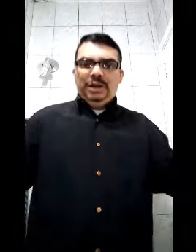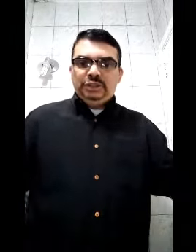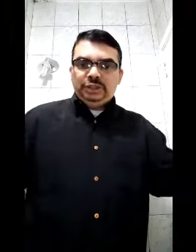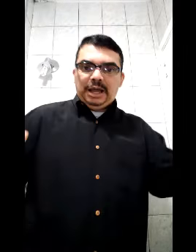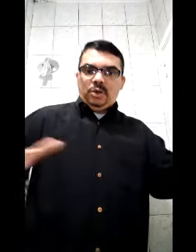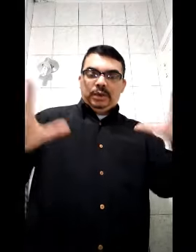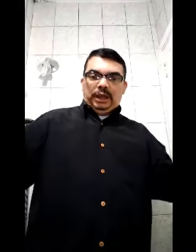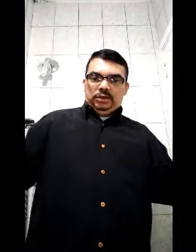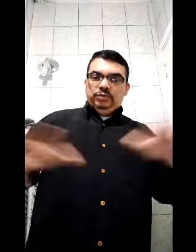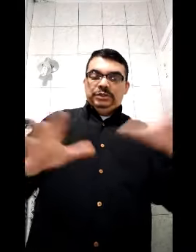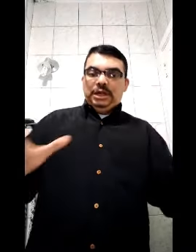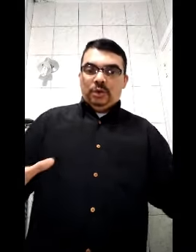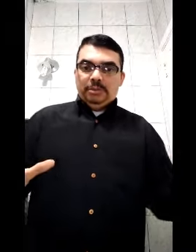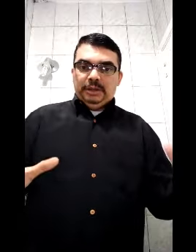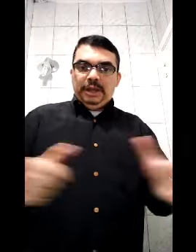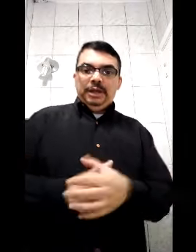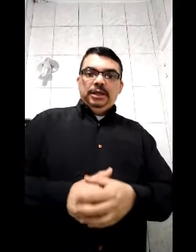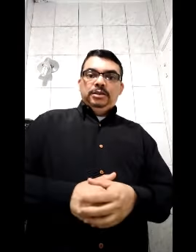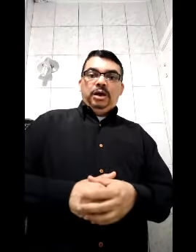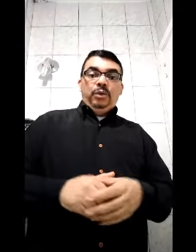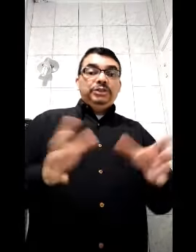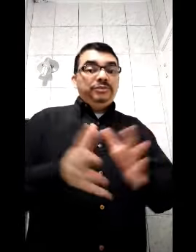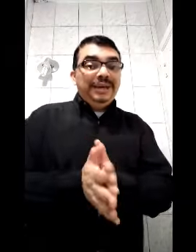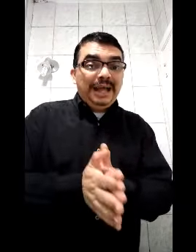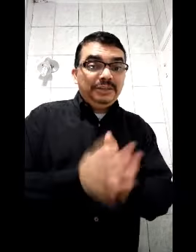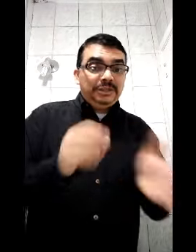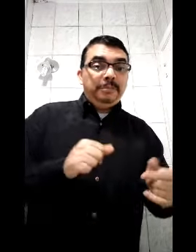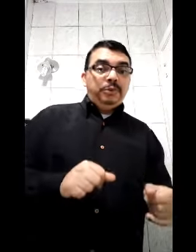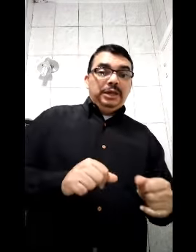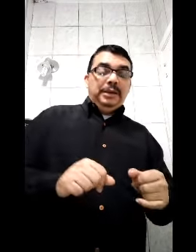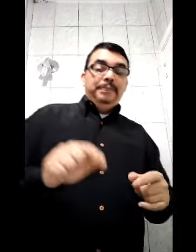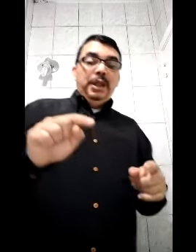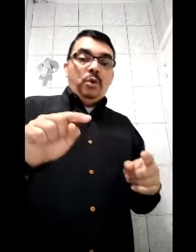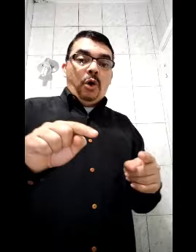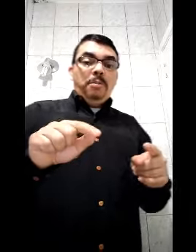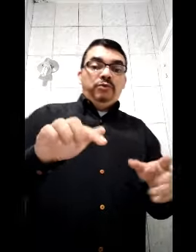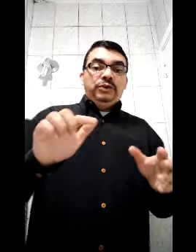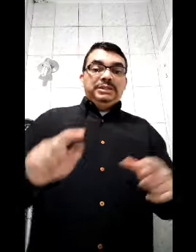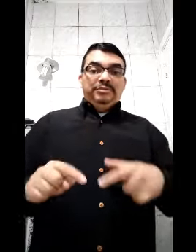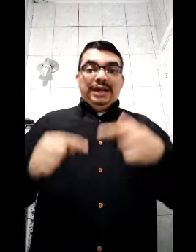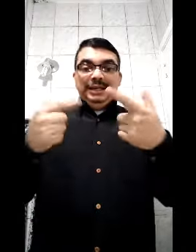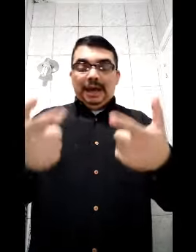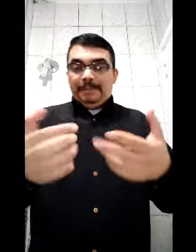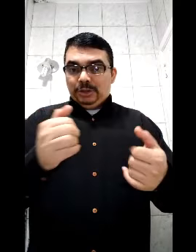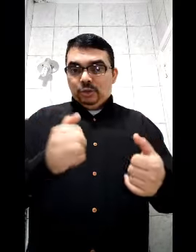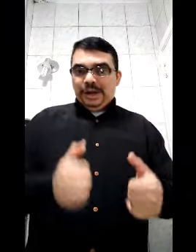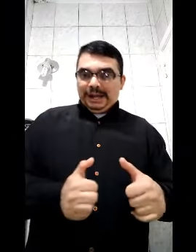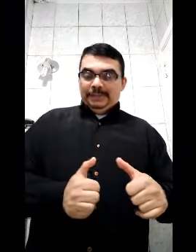um artista lá qualquer. Não vou citar não, né? Então eu acho verdade, até porque, como você vai ligar para doar,